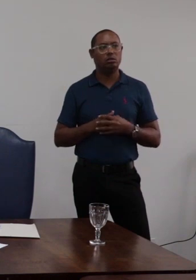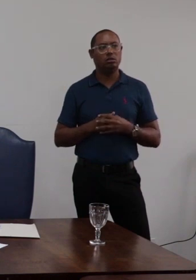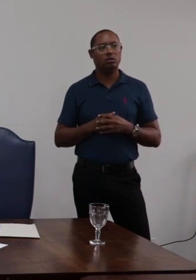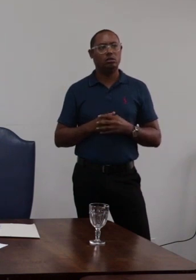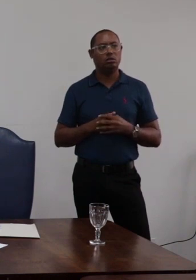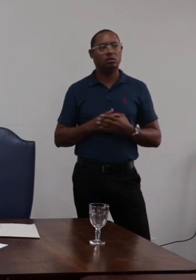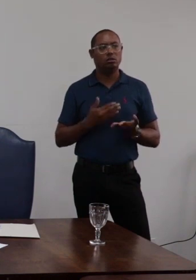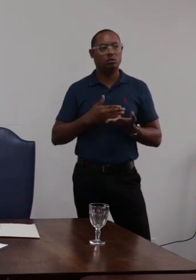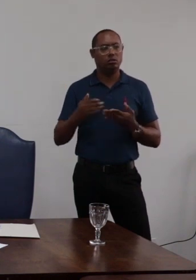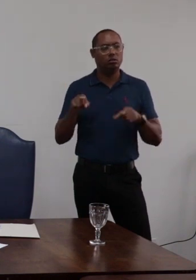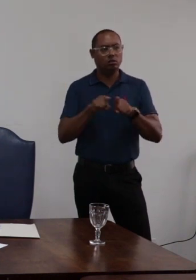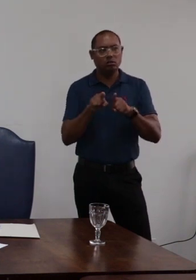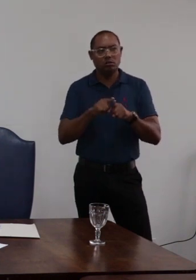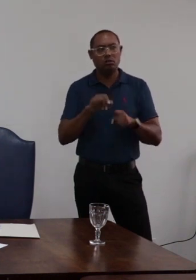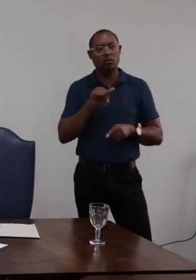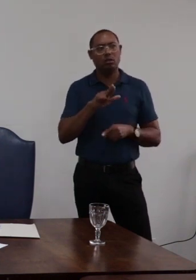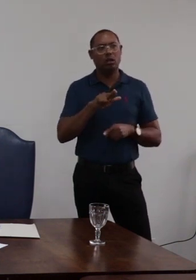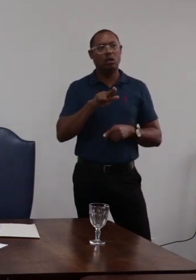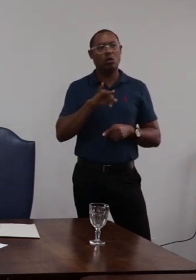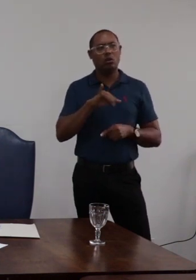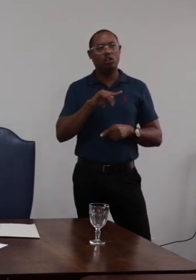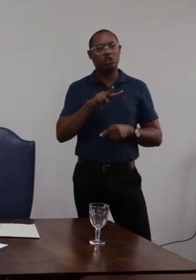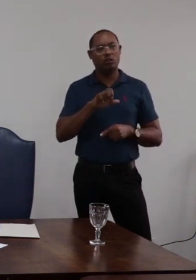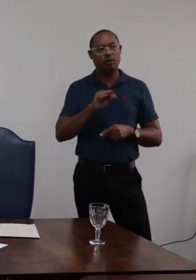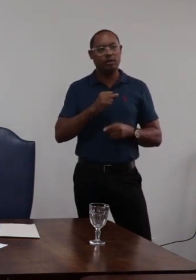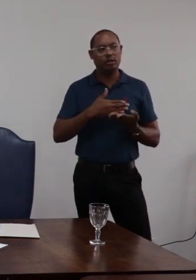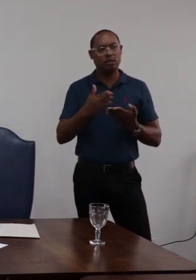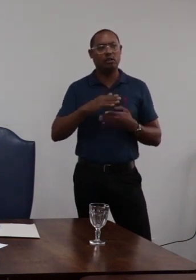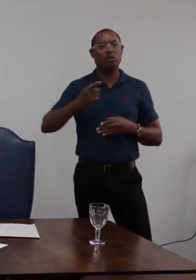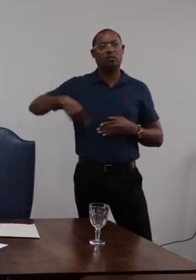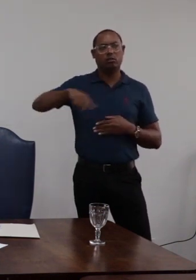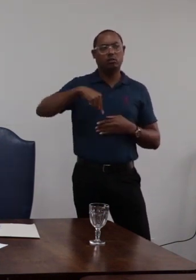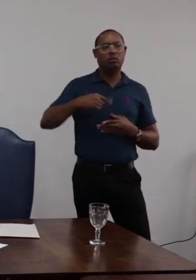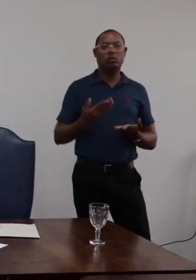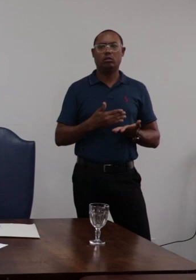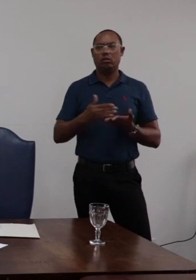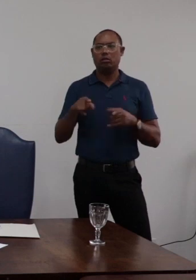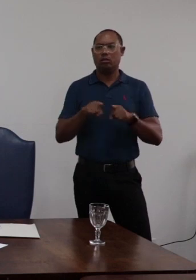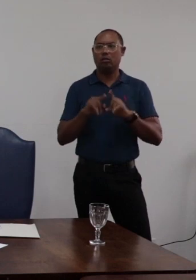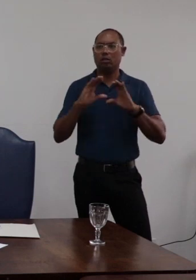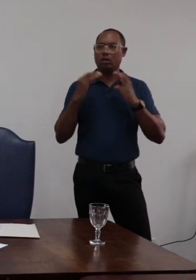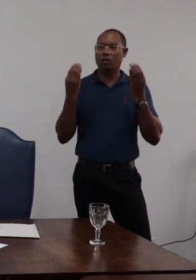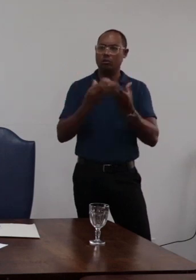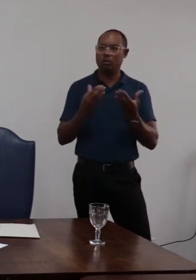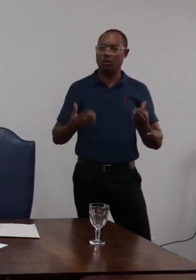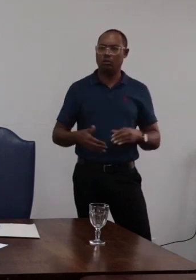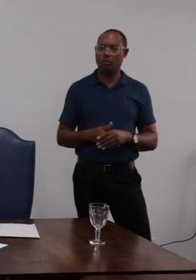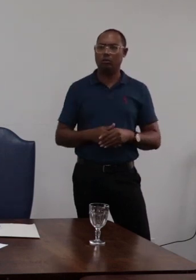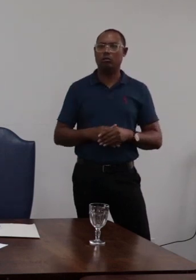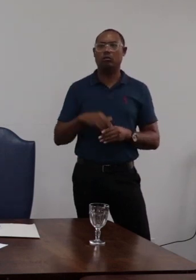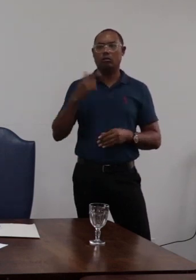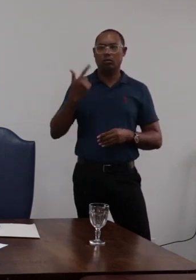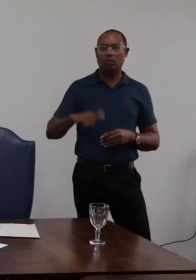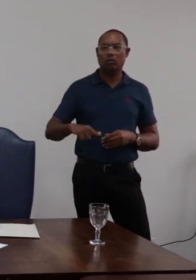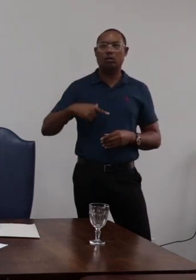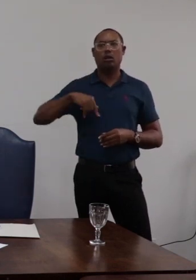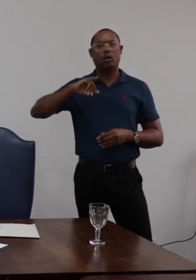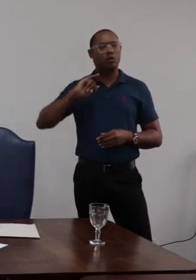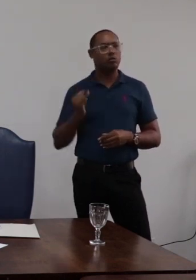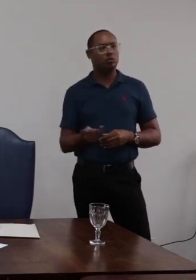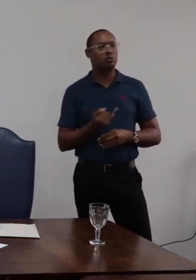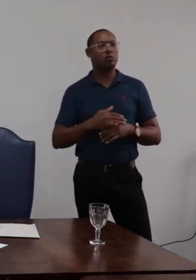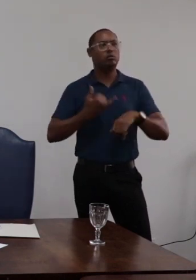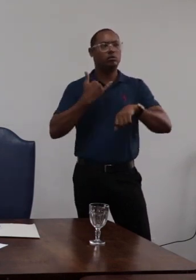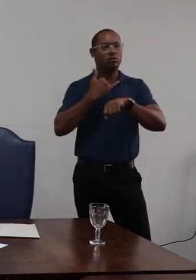nas referidas oitivas constadas não apenas por nós mas por membros da comissão em mais de uma oportunidade a